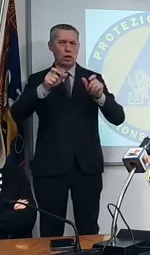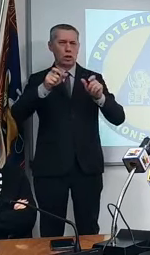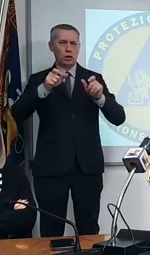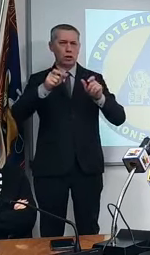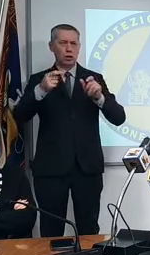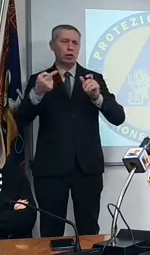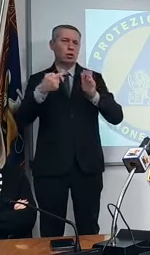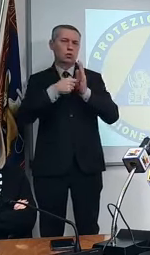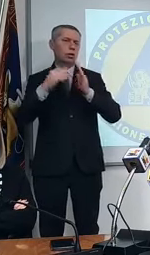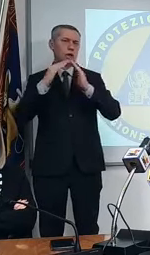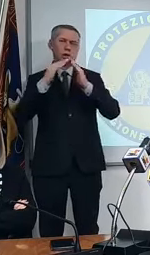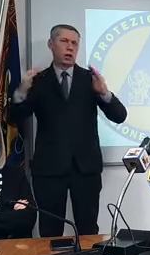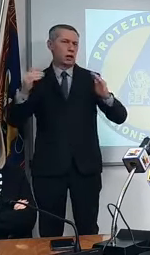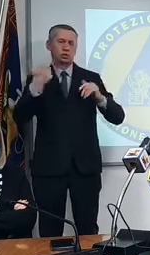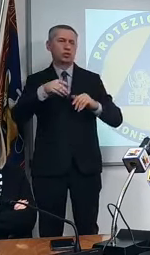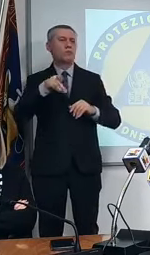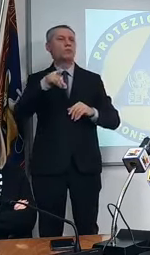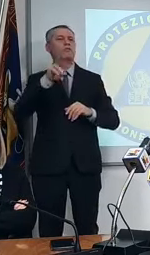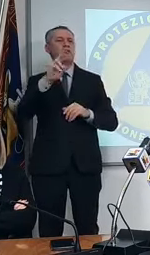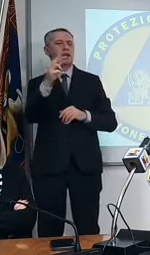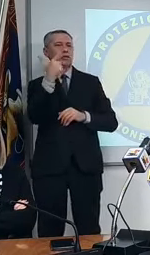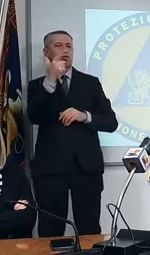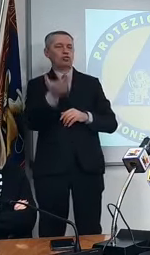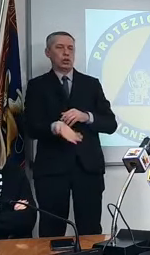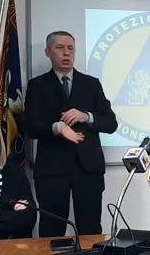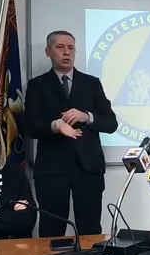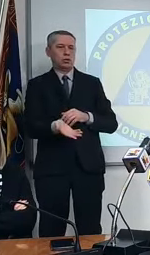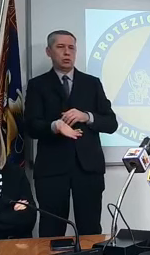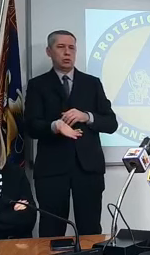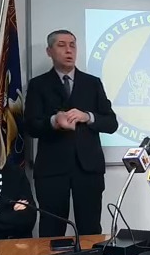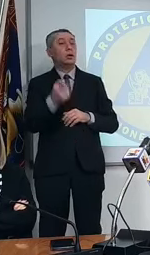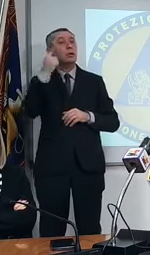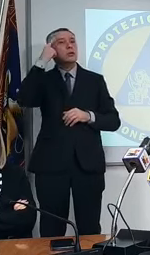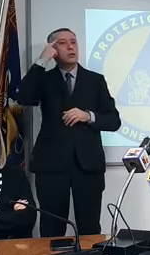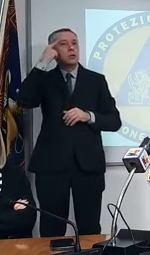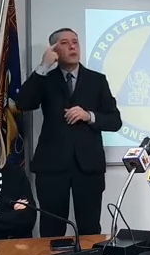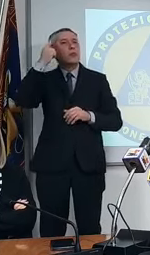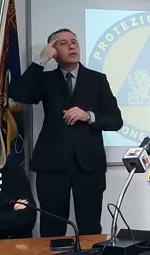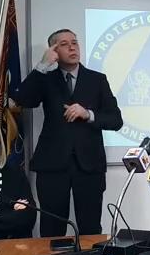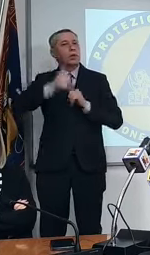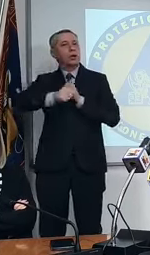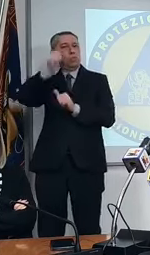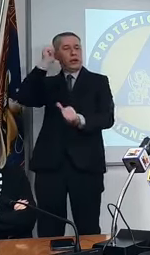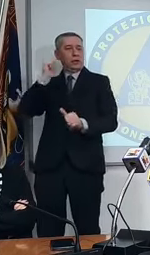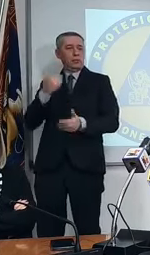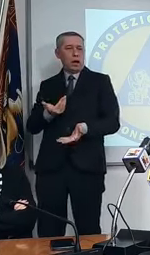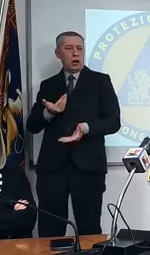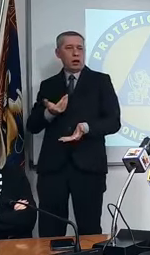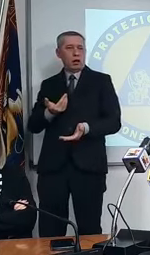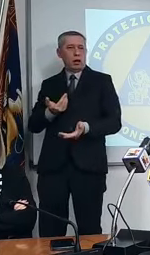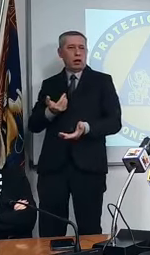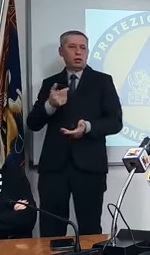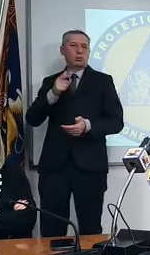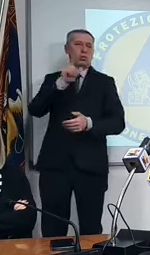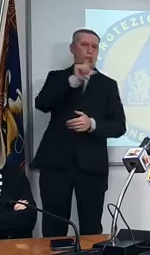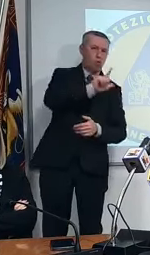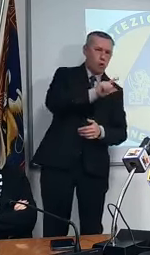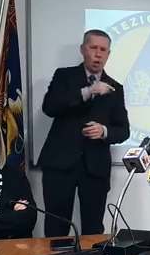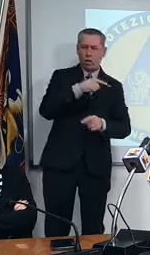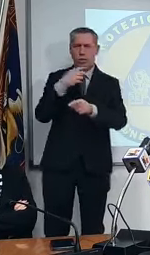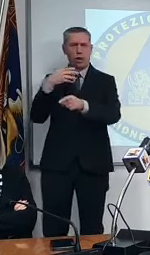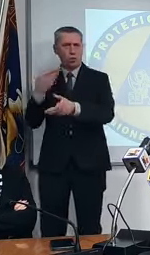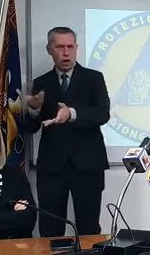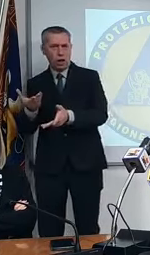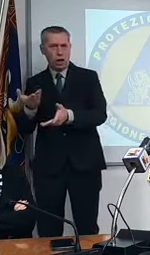perché non c'era più Pfizer dico che 1100 dosi averlo saputo Luca o la Manuela o chiunque le